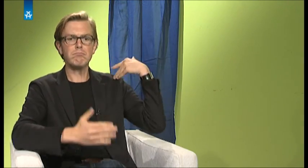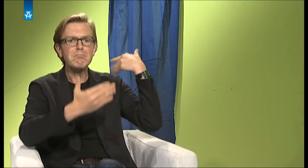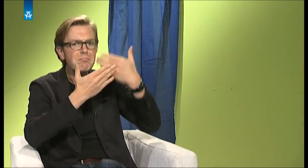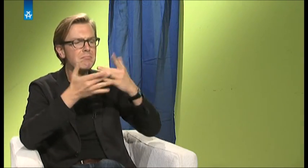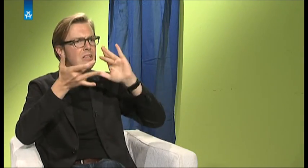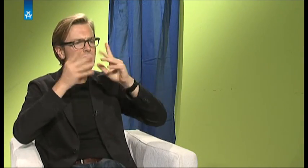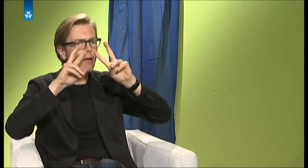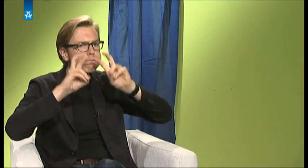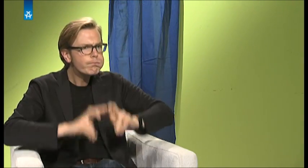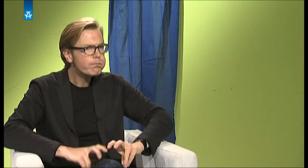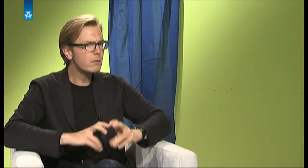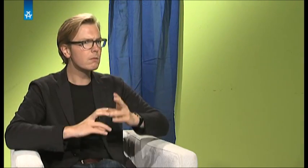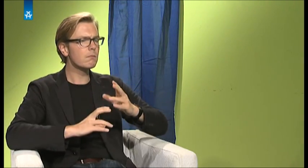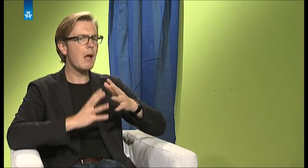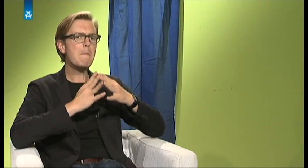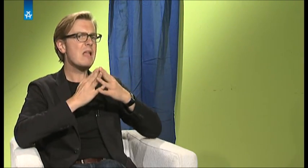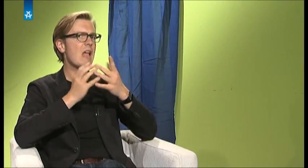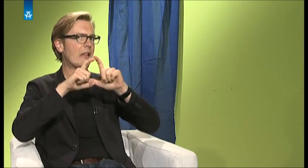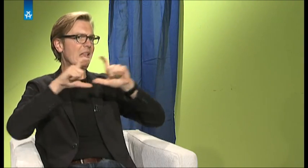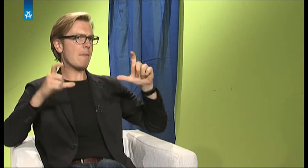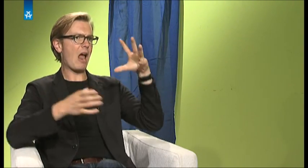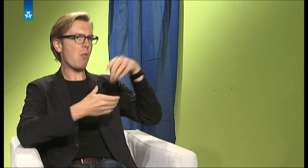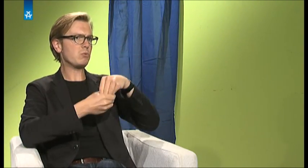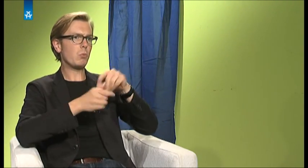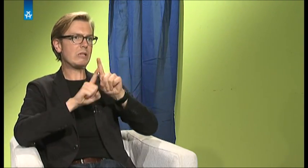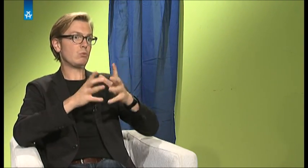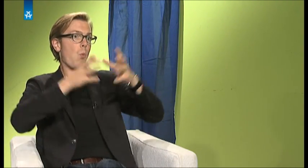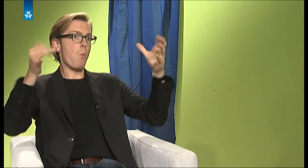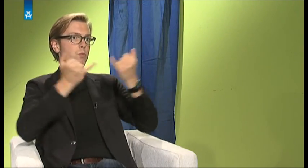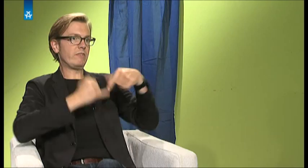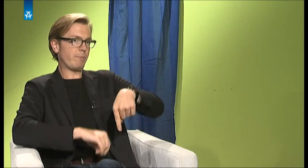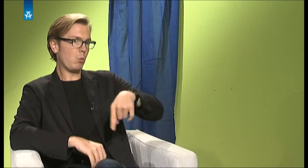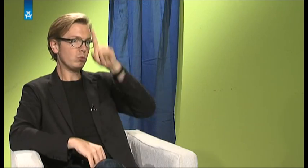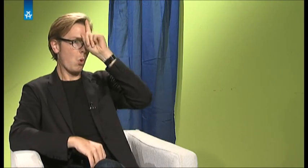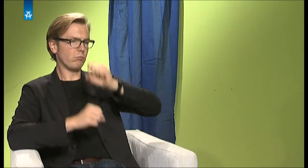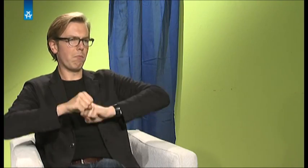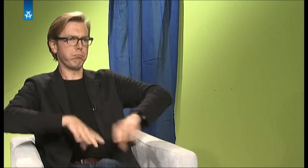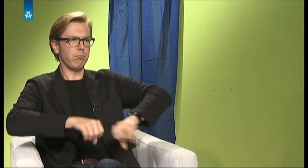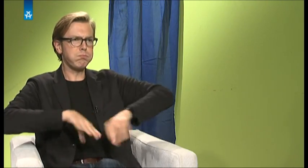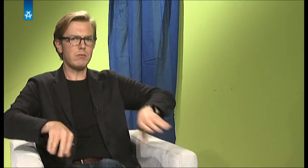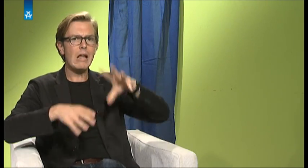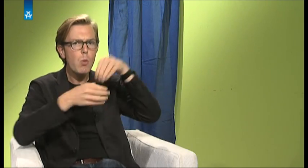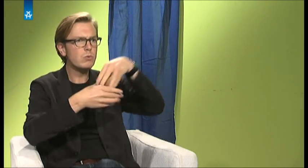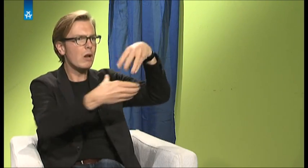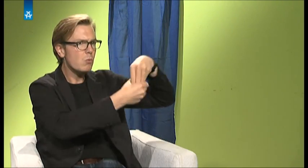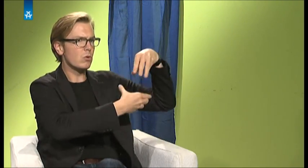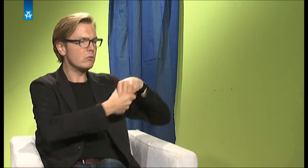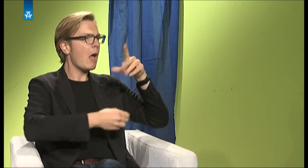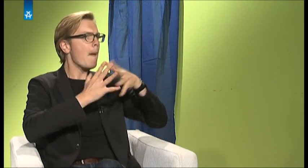mit dem Thema Inklusion auch beschäftigt. Ich habe da online auch ein bisschen recherchiert gehabt und habe irgendwie festgestellt, dass das Thema Inklusion gar nicht so groß ist wie